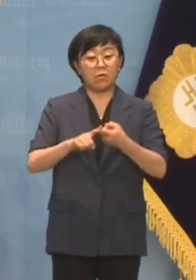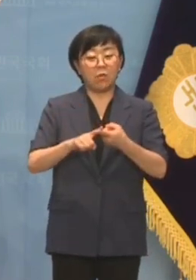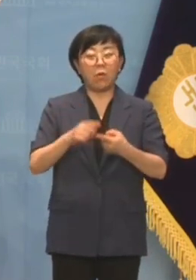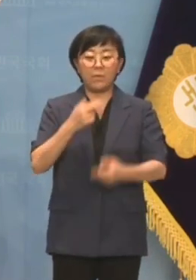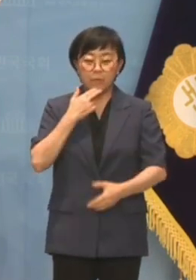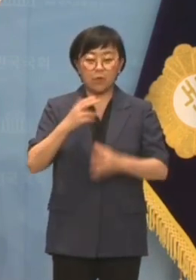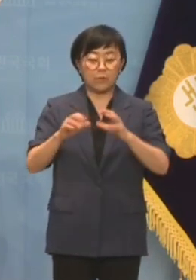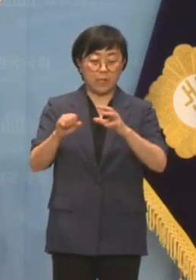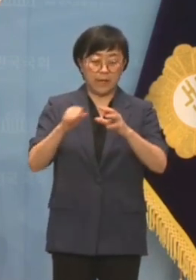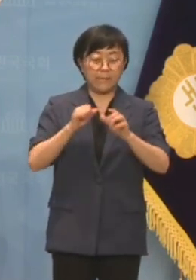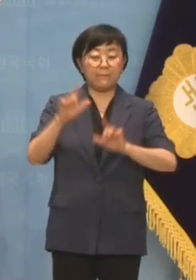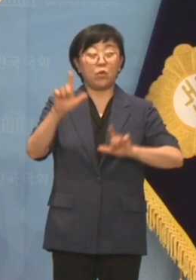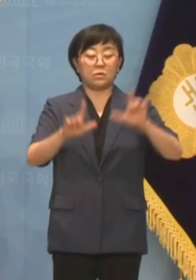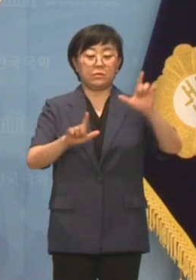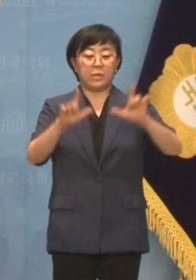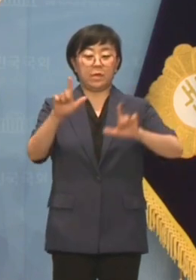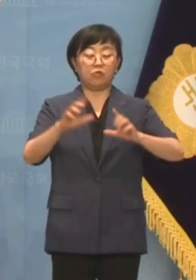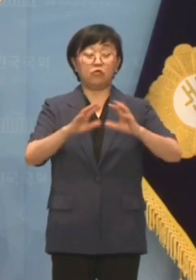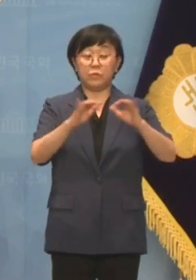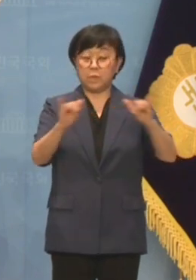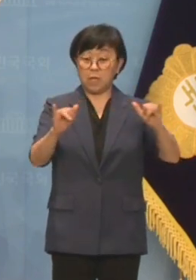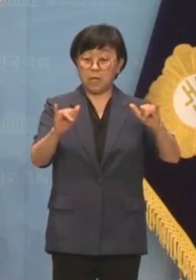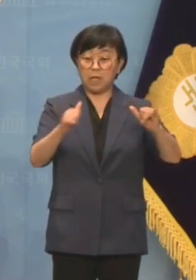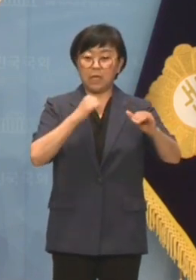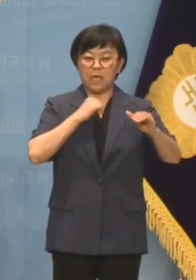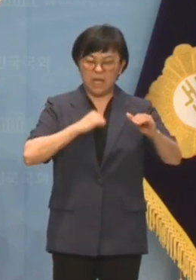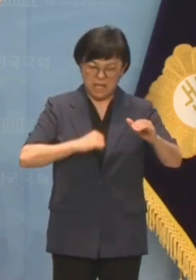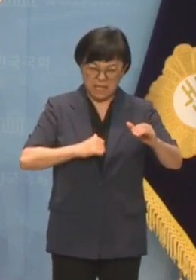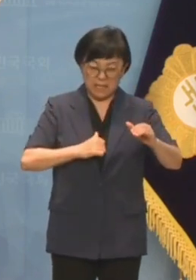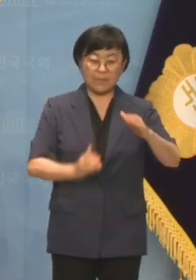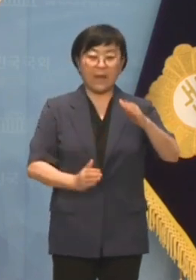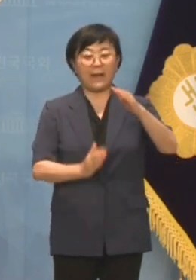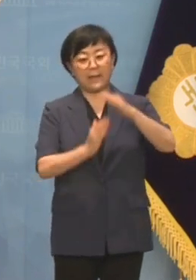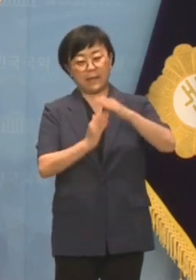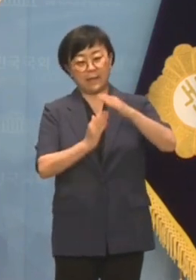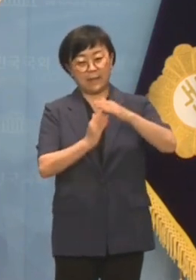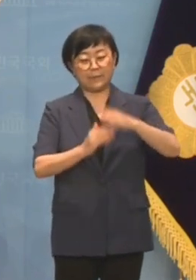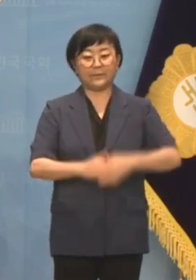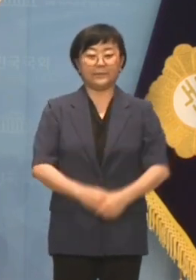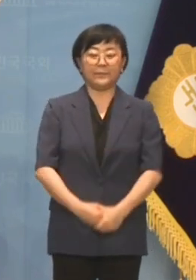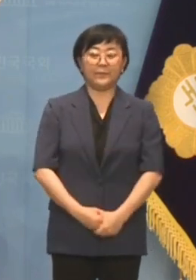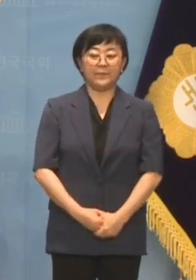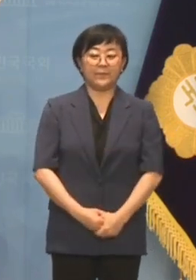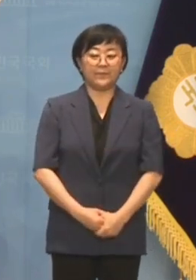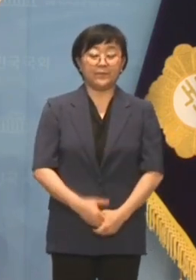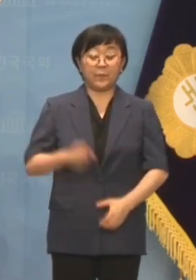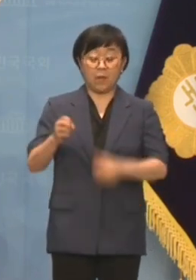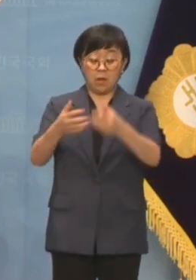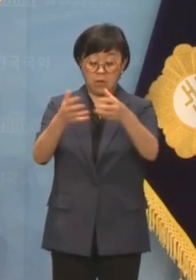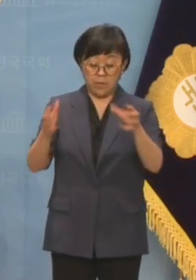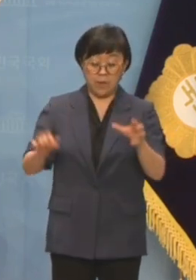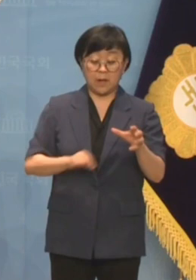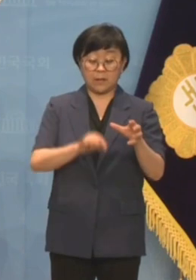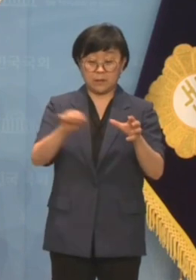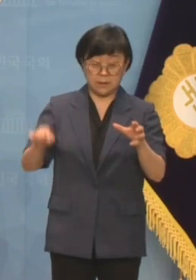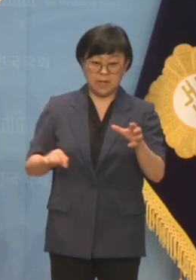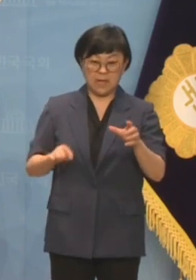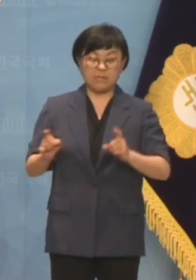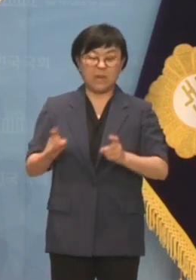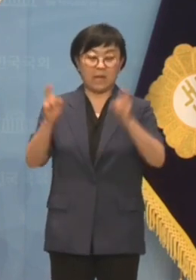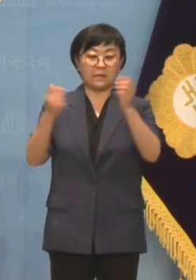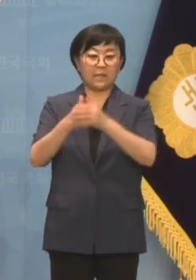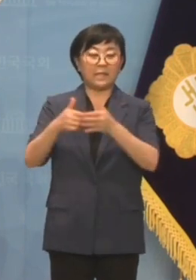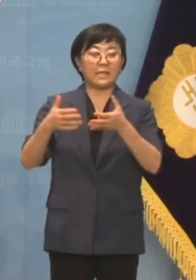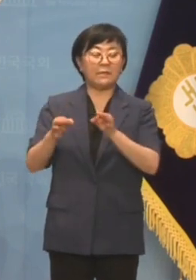찾아볼 수 없는 국민의힘의 행태에 국민의 인내심도 한계에 달했습니다. 여당 내 자중질환은